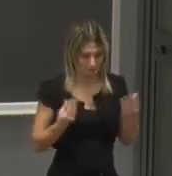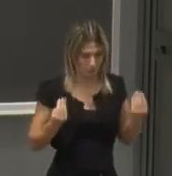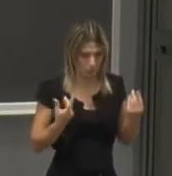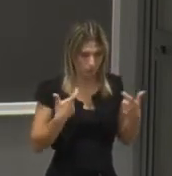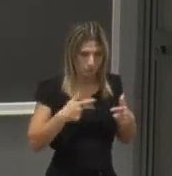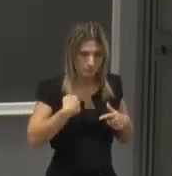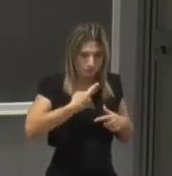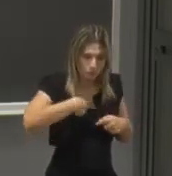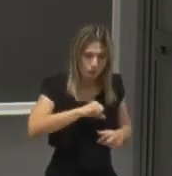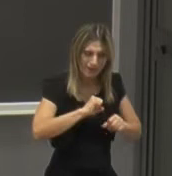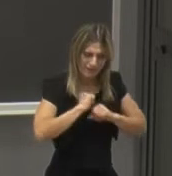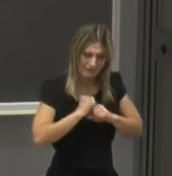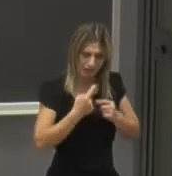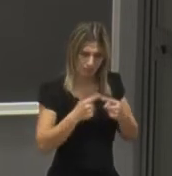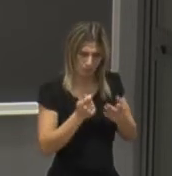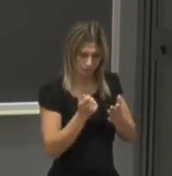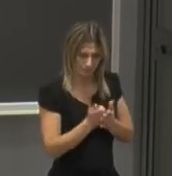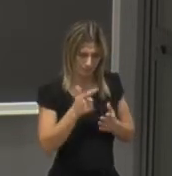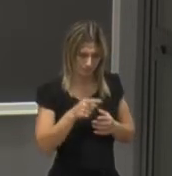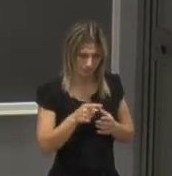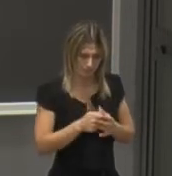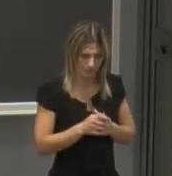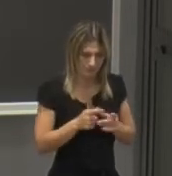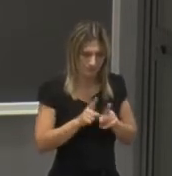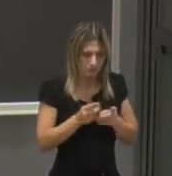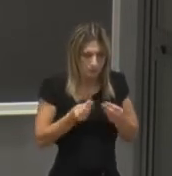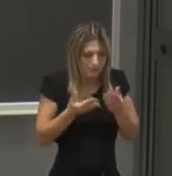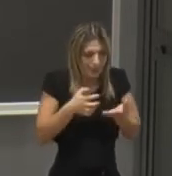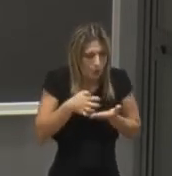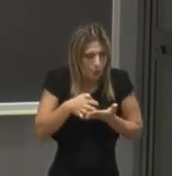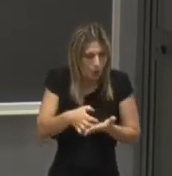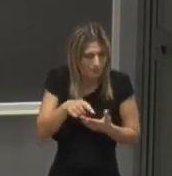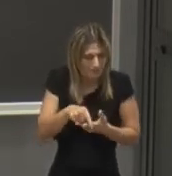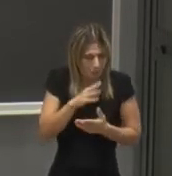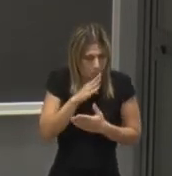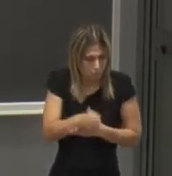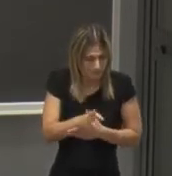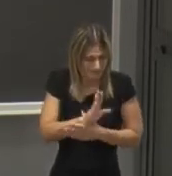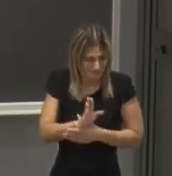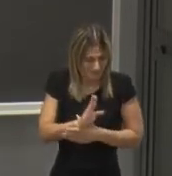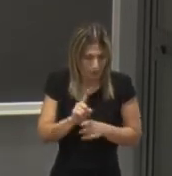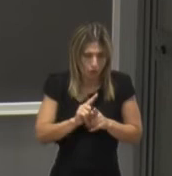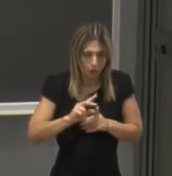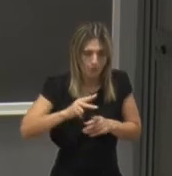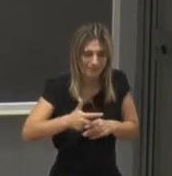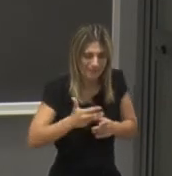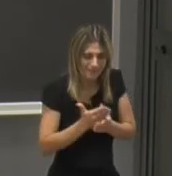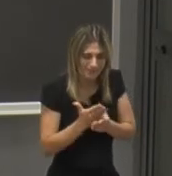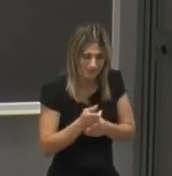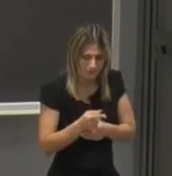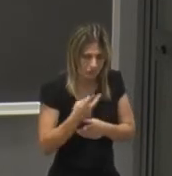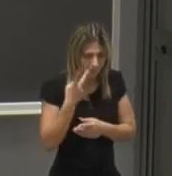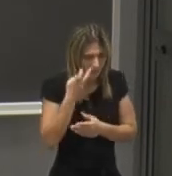crediamo che sia importante appunto dare un contributo diretto di cosiddetta terza missione